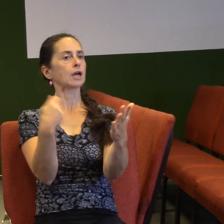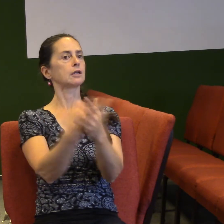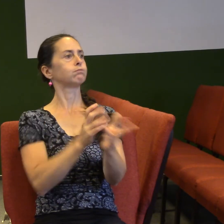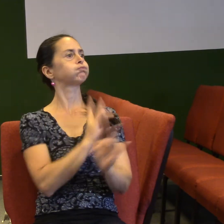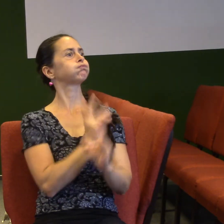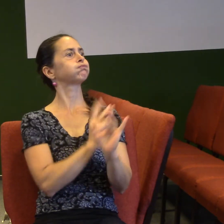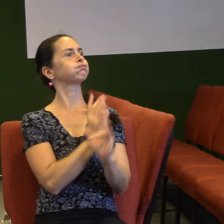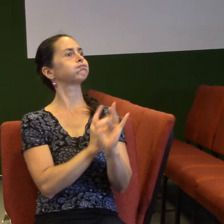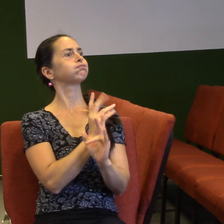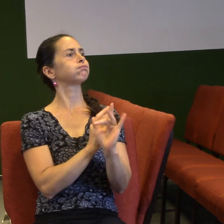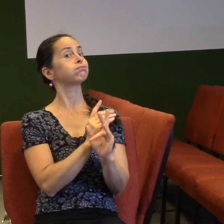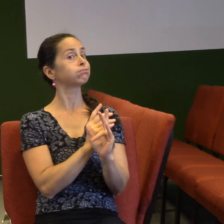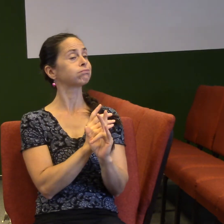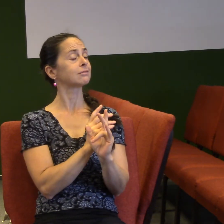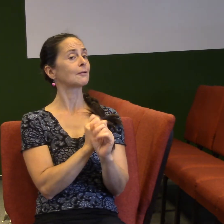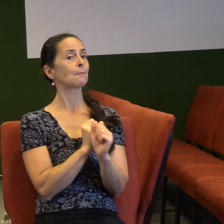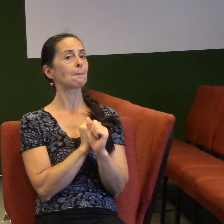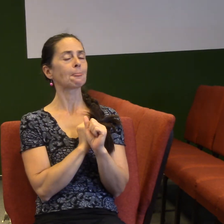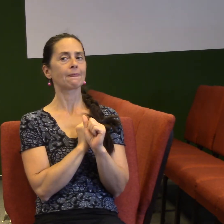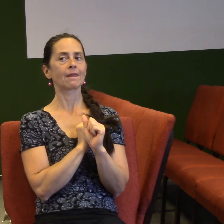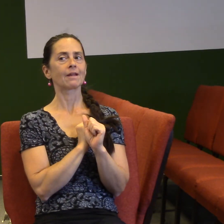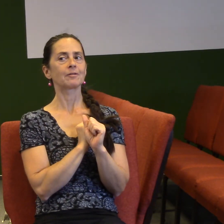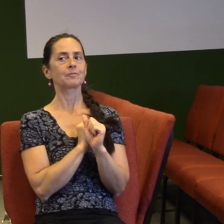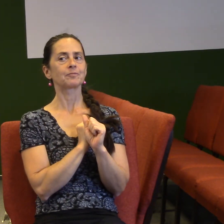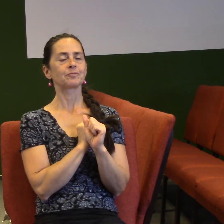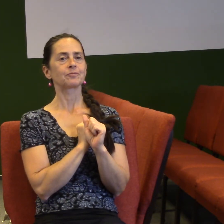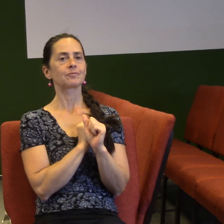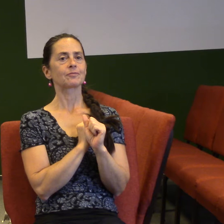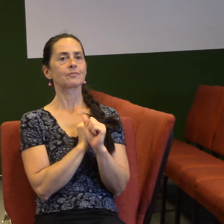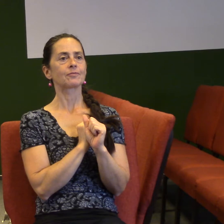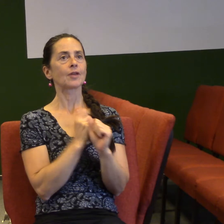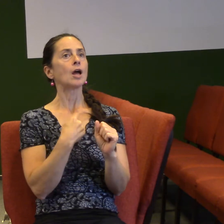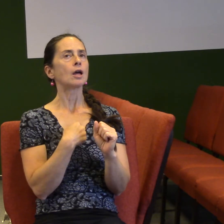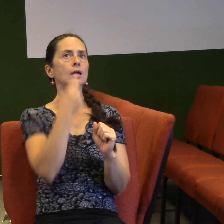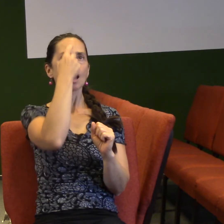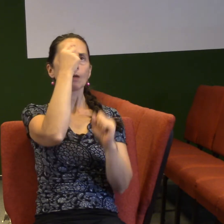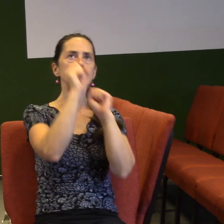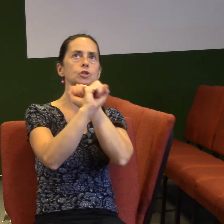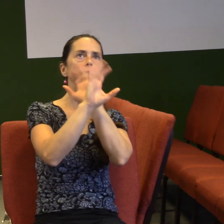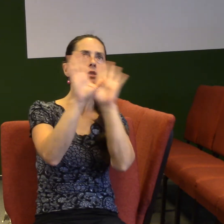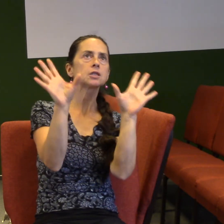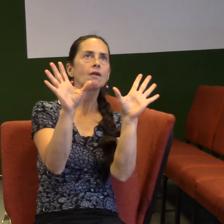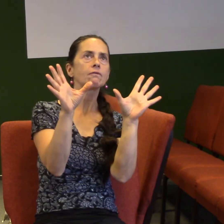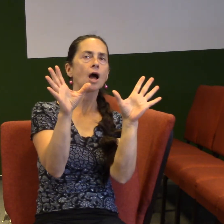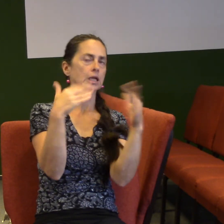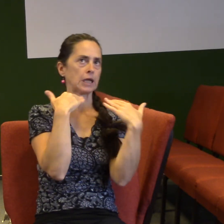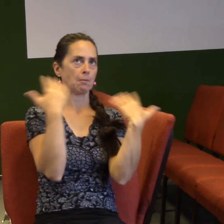jenom říct, že já nemám představu o tom, o horlivém člověku, o